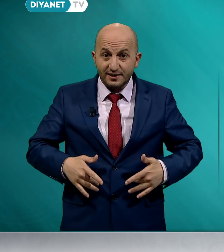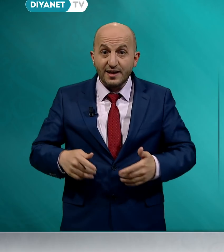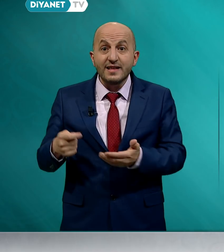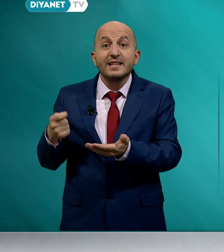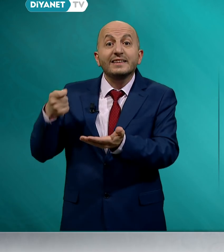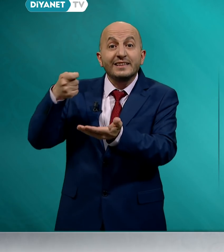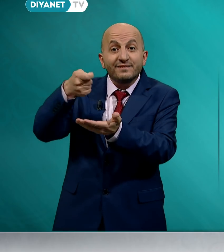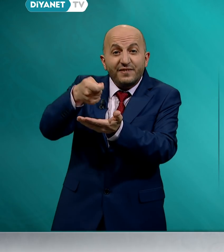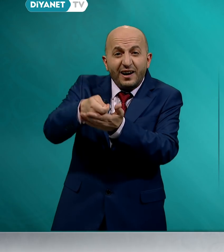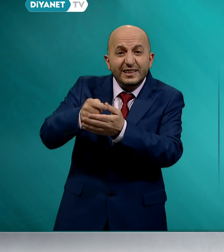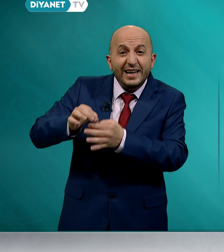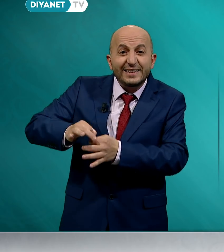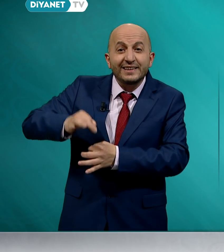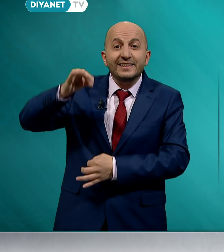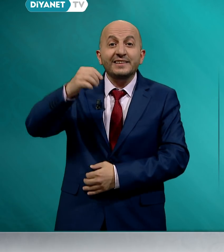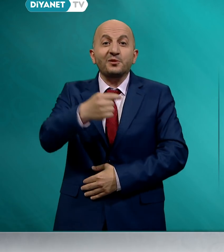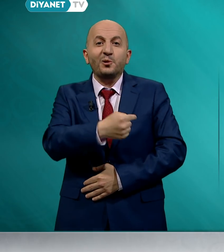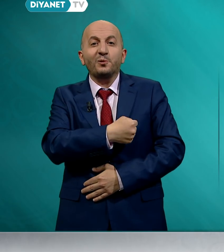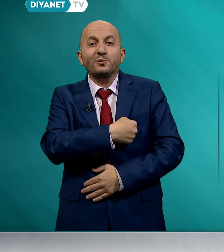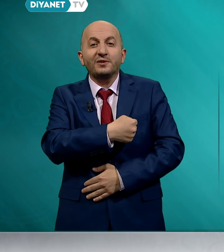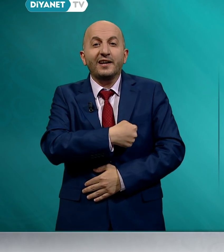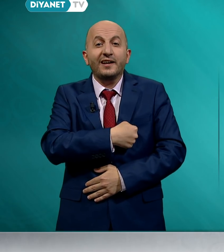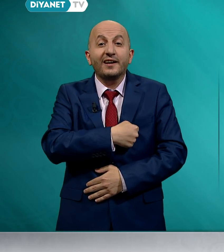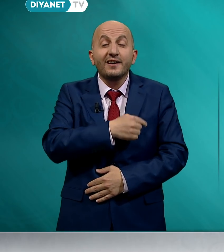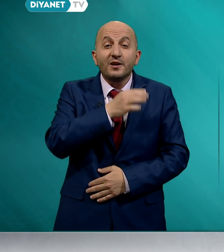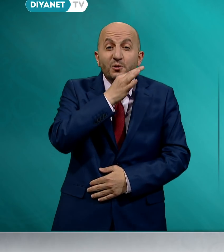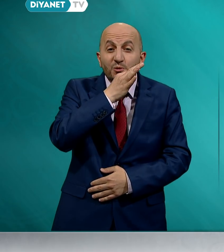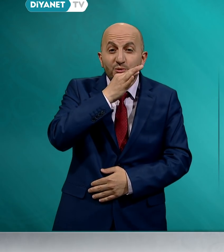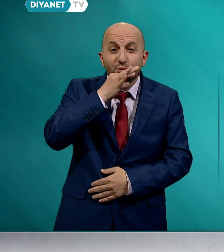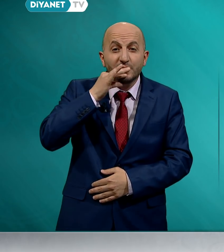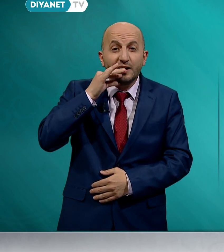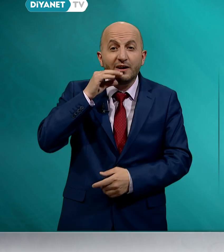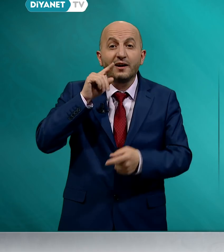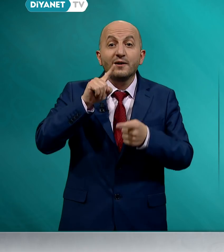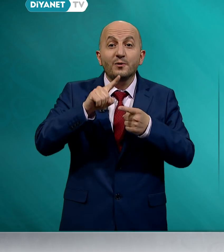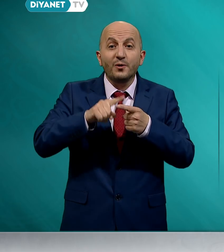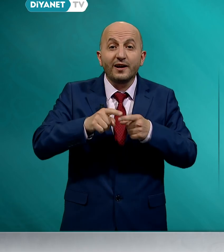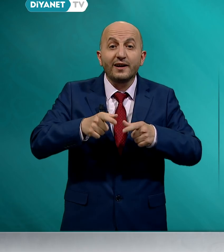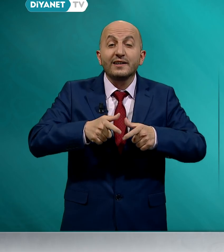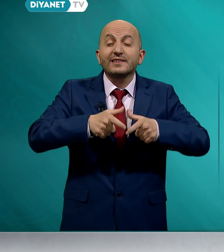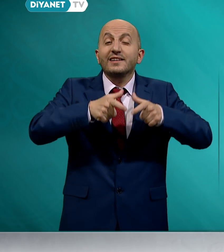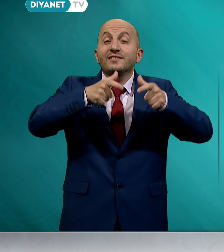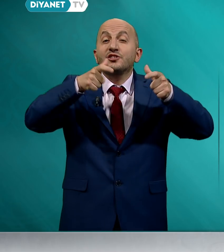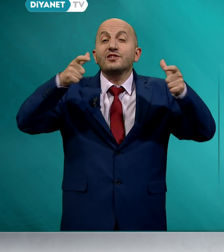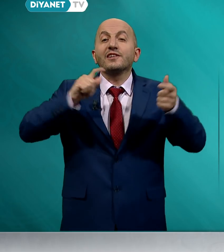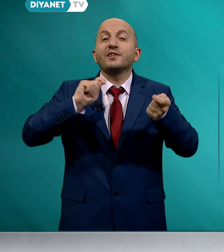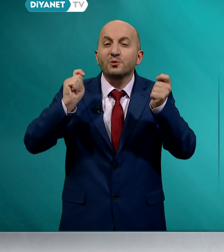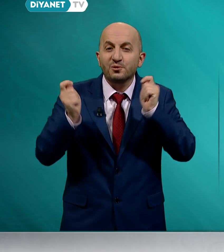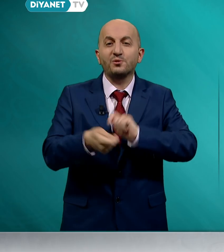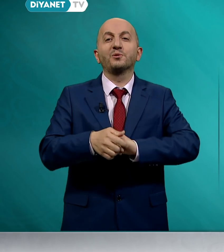infak edenin gönlünde huzura ve genişliğe dönüşür.